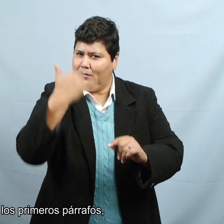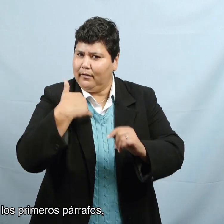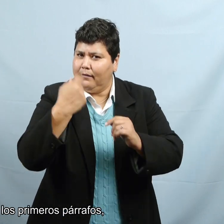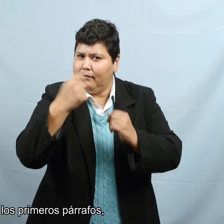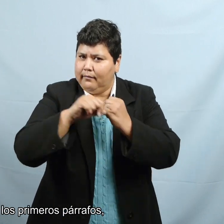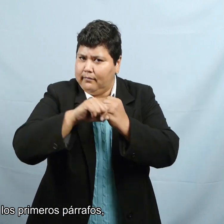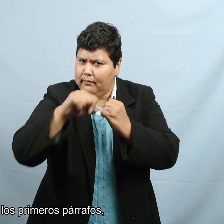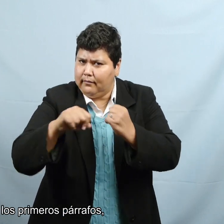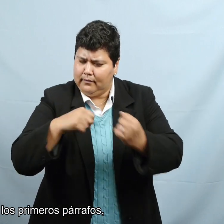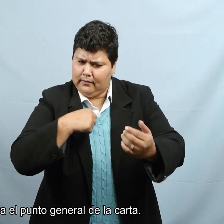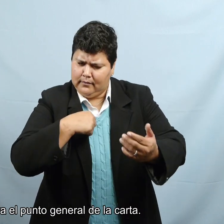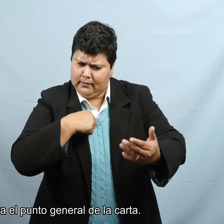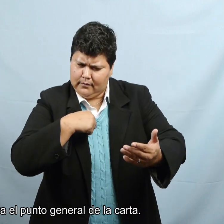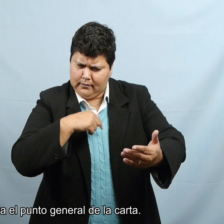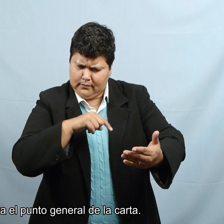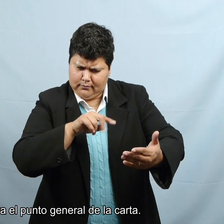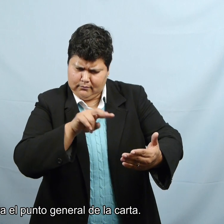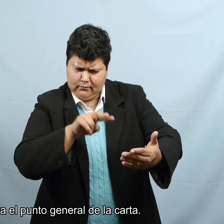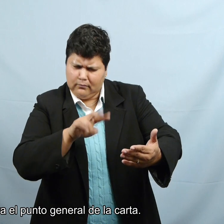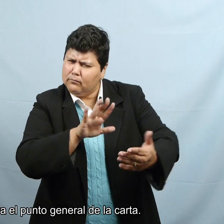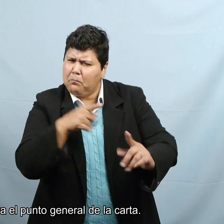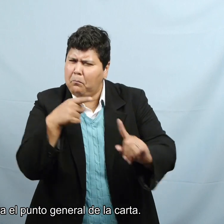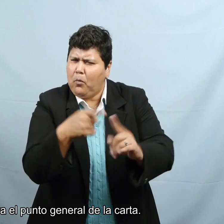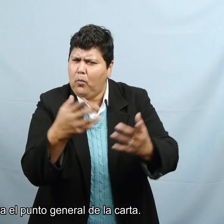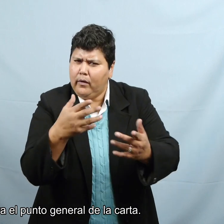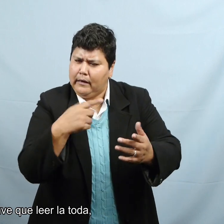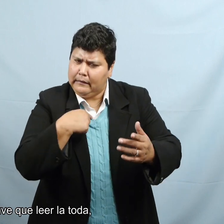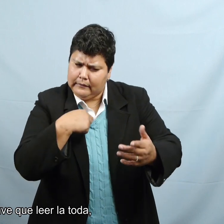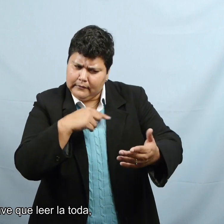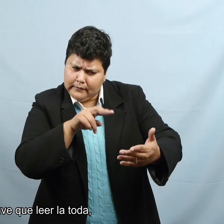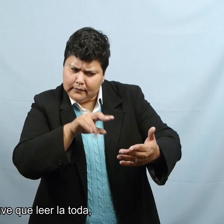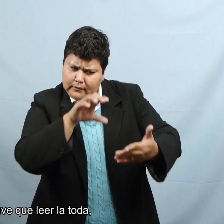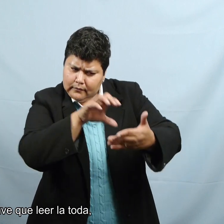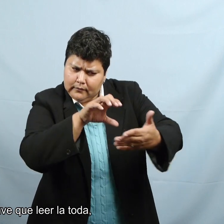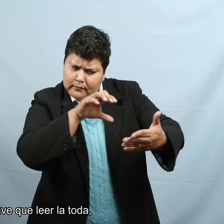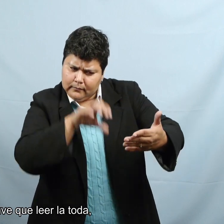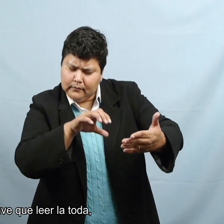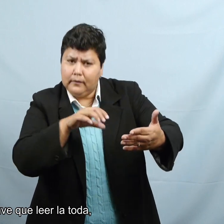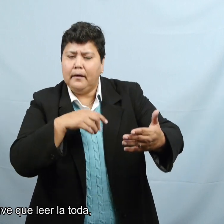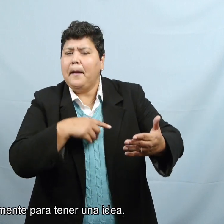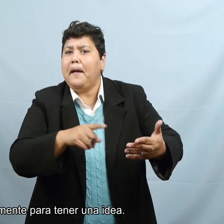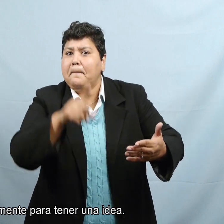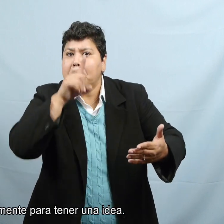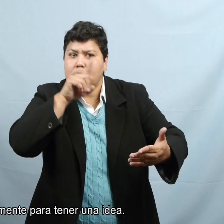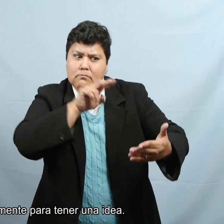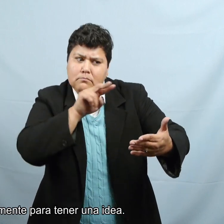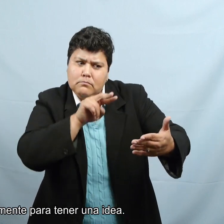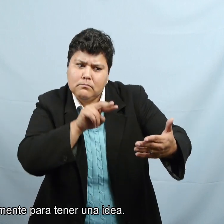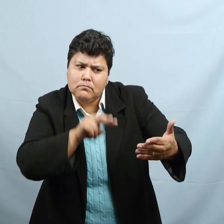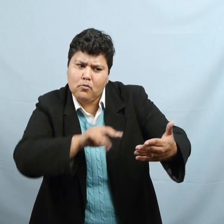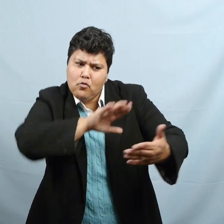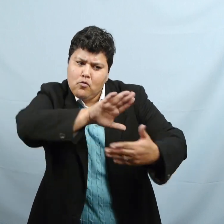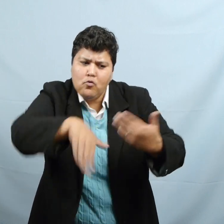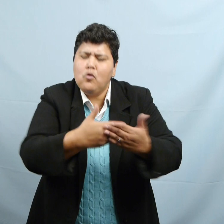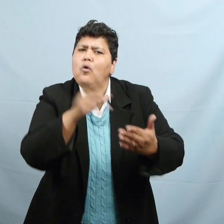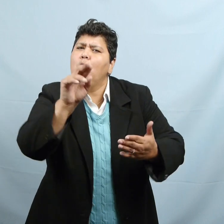los primeros párrafos para ver cuál era el punto general de la carta. No tuve que leerla toda, pero simplemente para tener una idea.